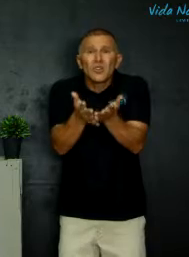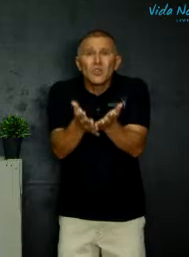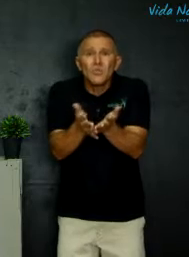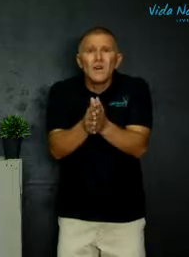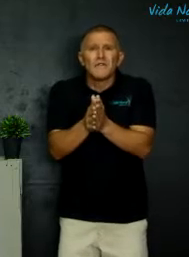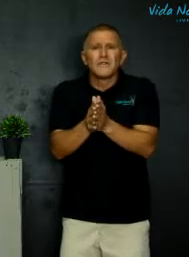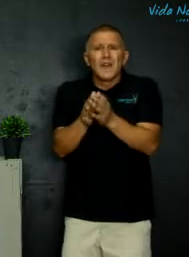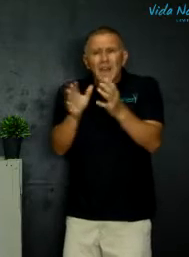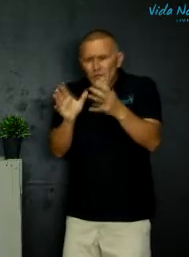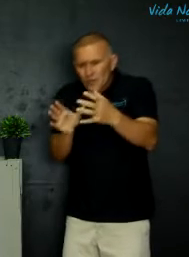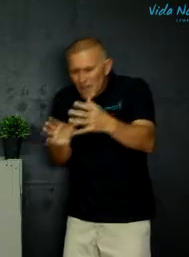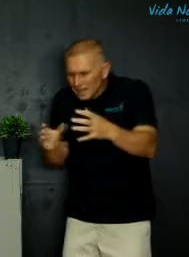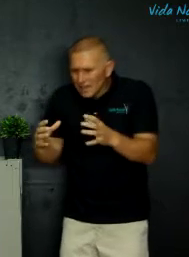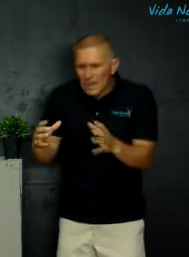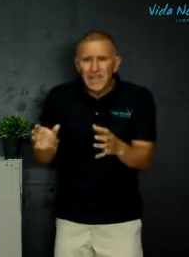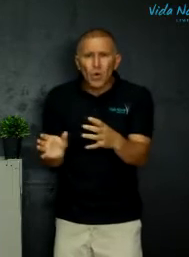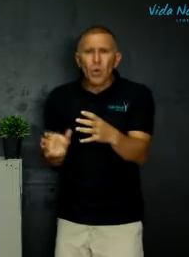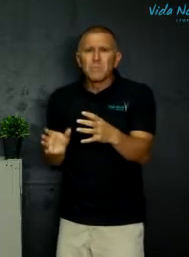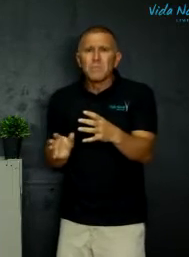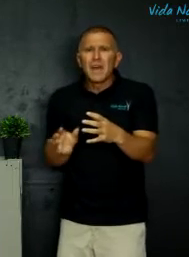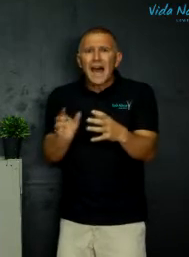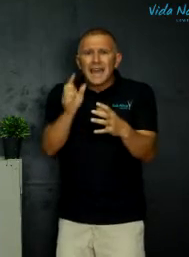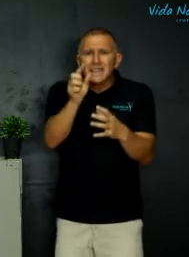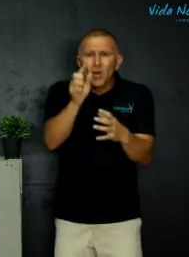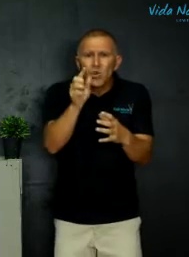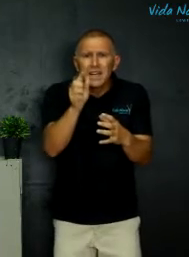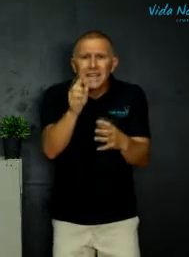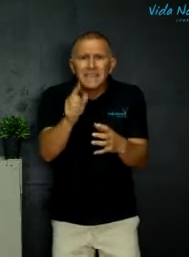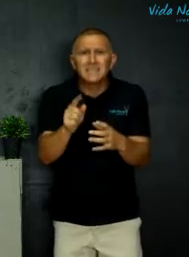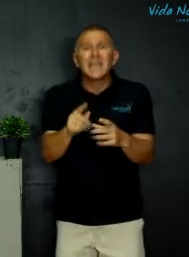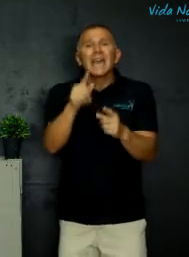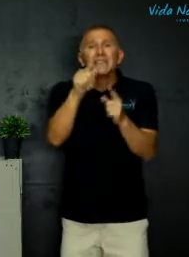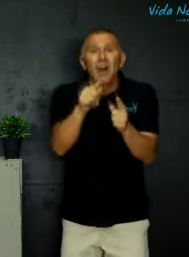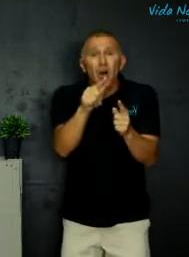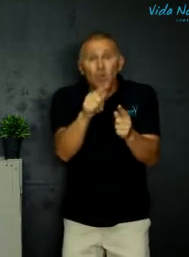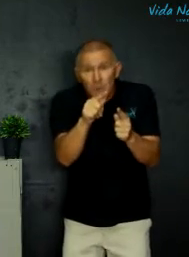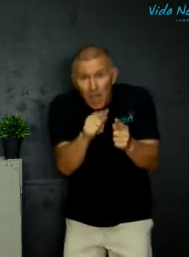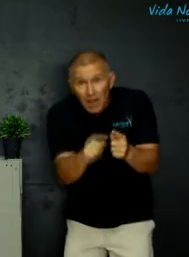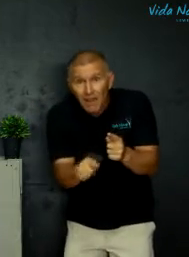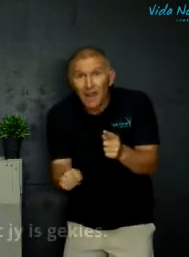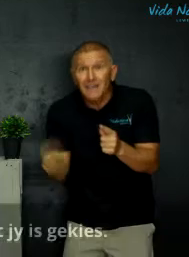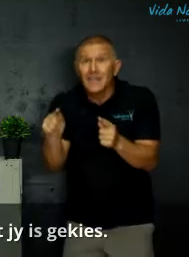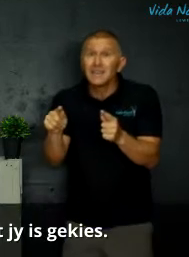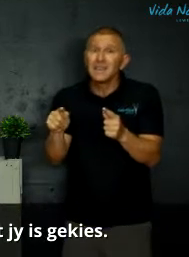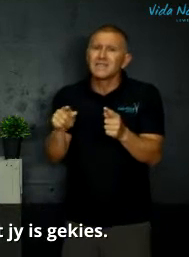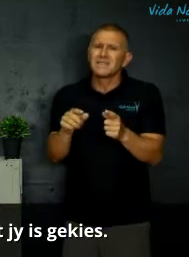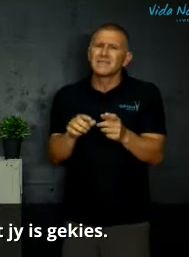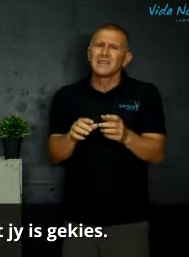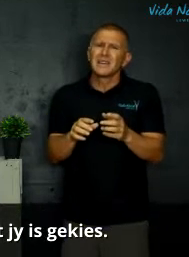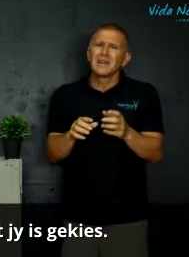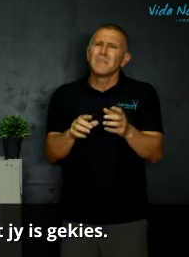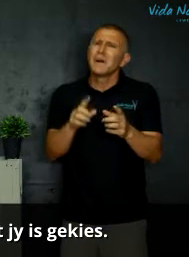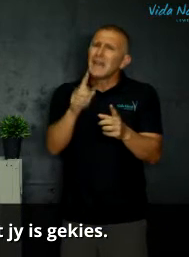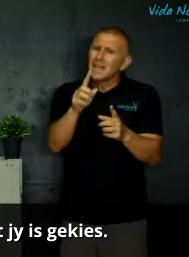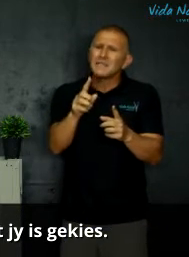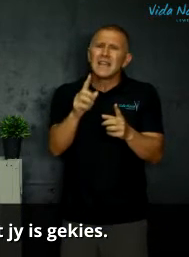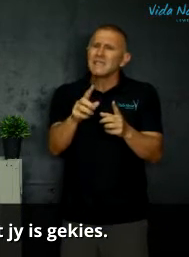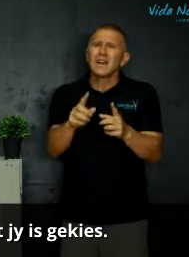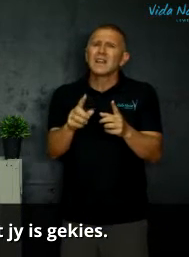geloof wentel hierom hy het jou gekies en daarom kan jy kies maar let wel